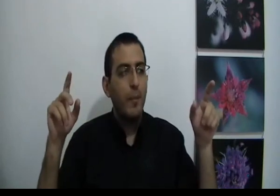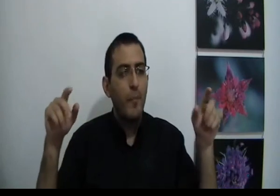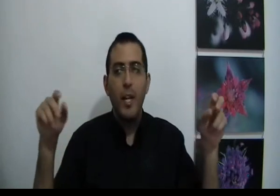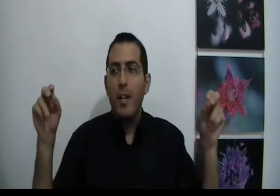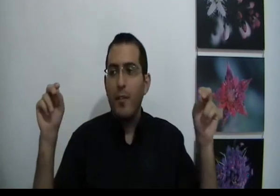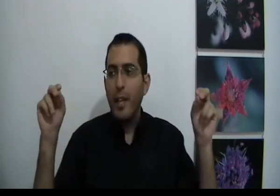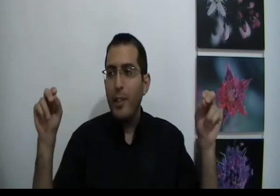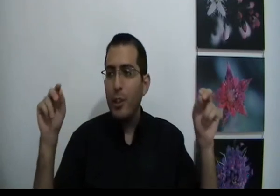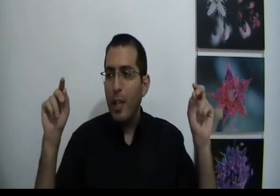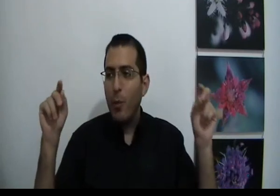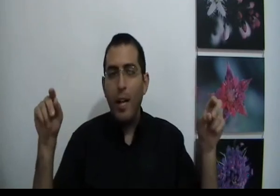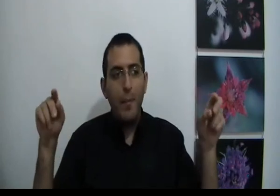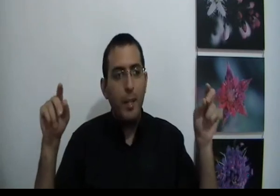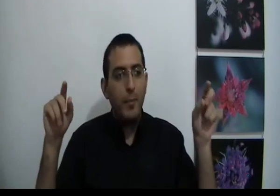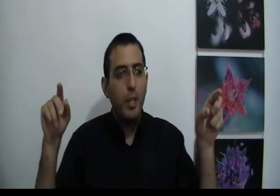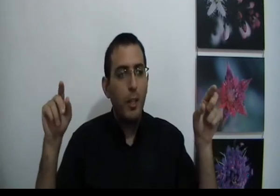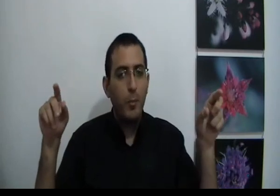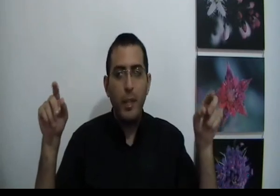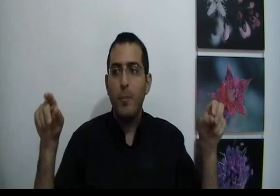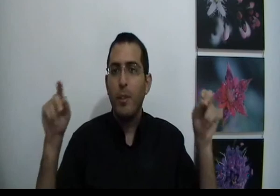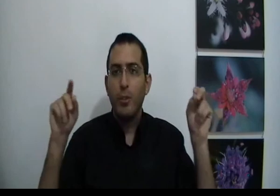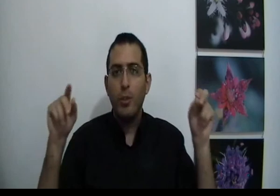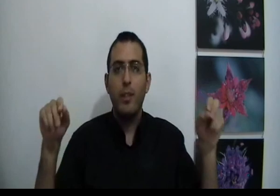ושיהיה לכולם המשך יום נעים תודה